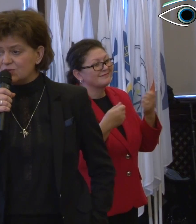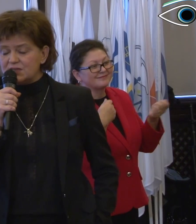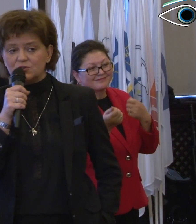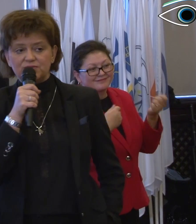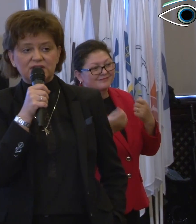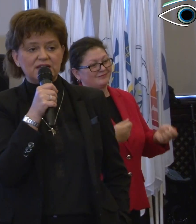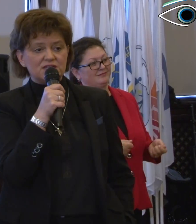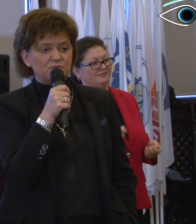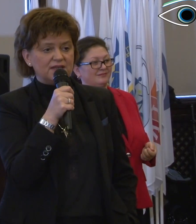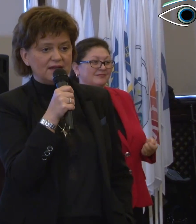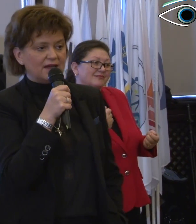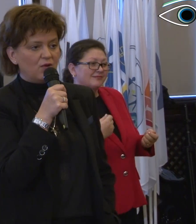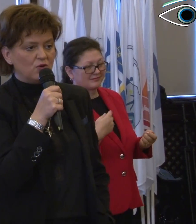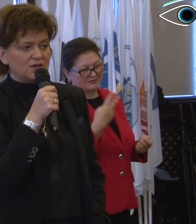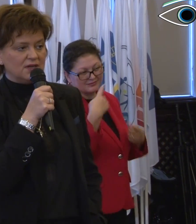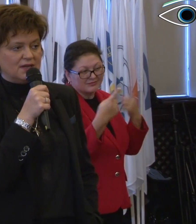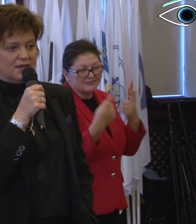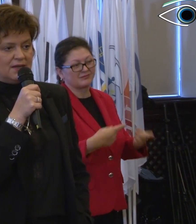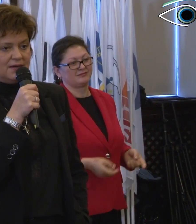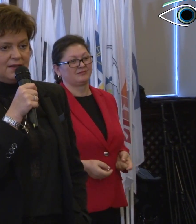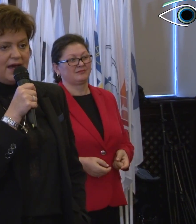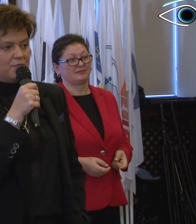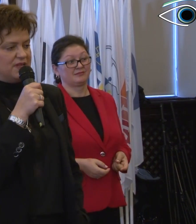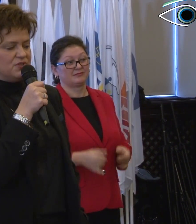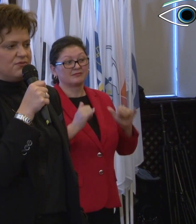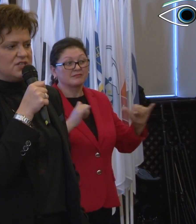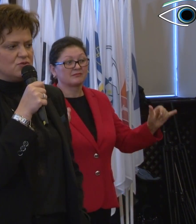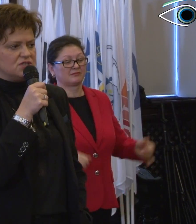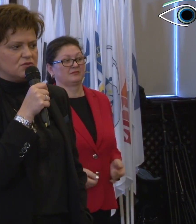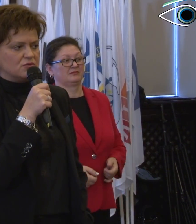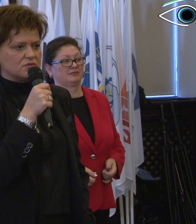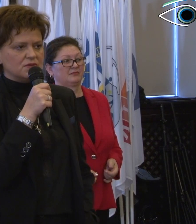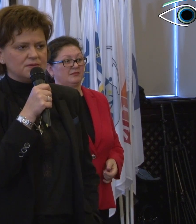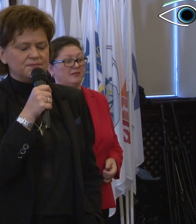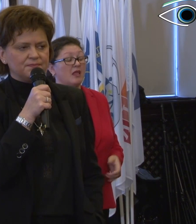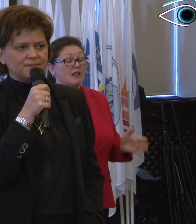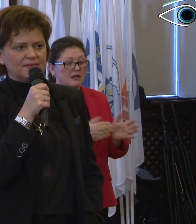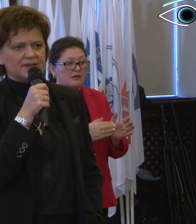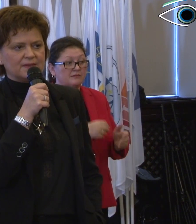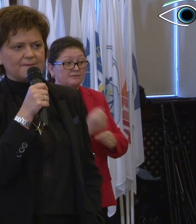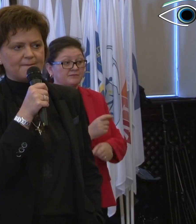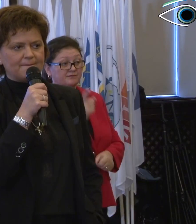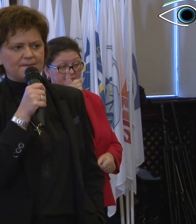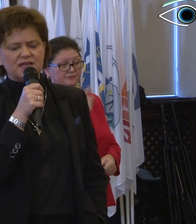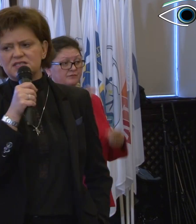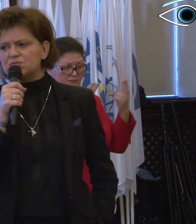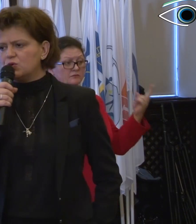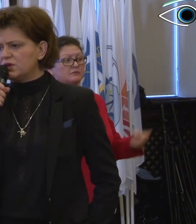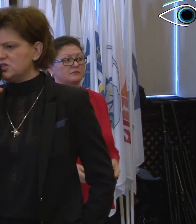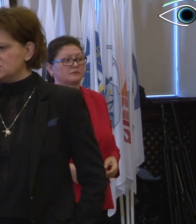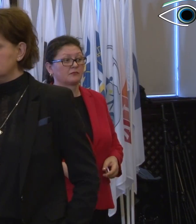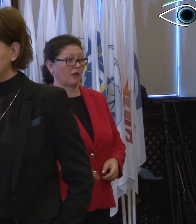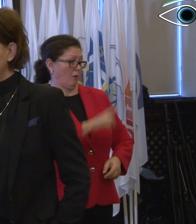implicați în toate modificările și dezbaterile care au loc. Dar trebuie să faceți un singur lucru care